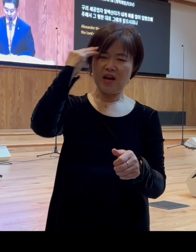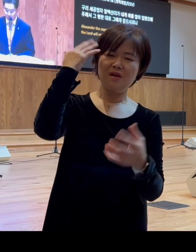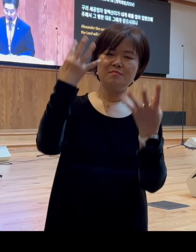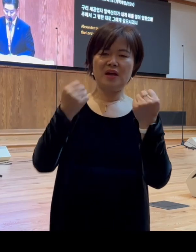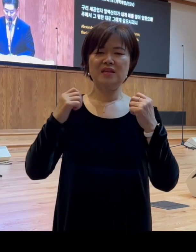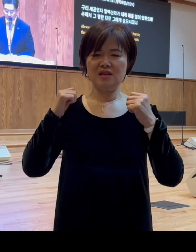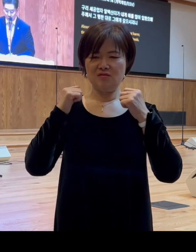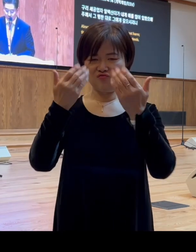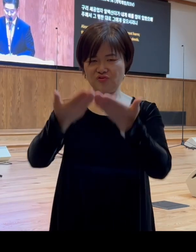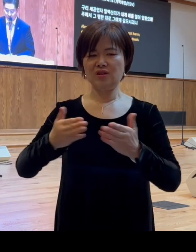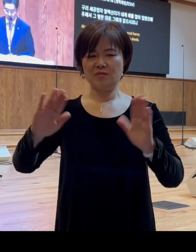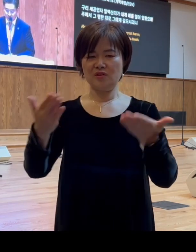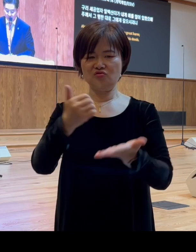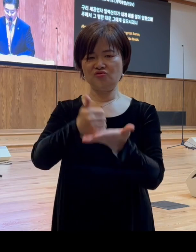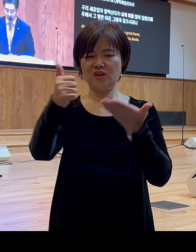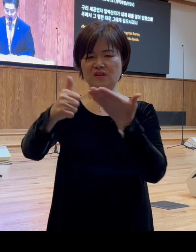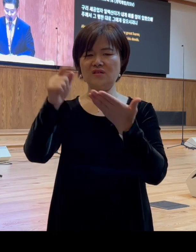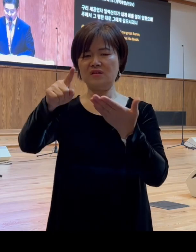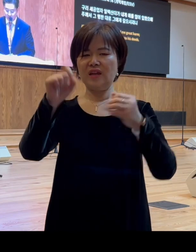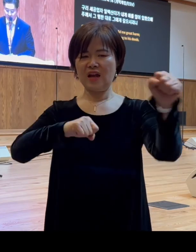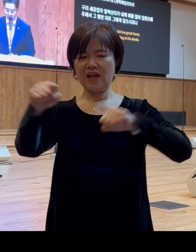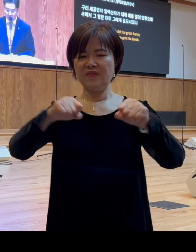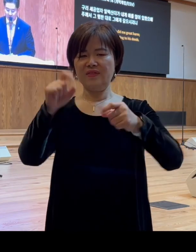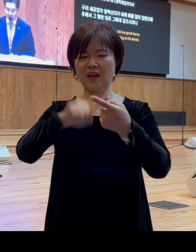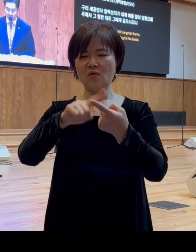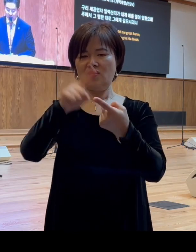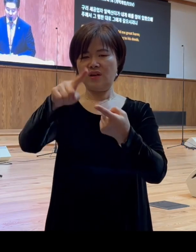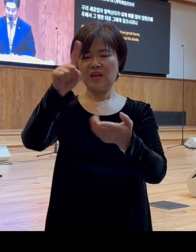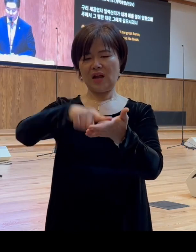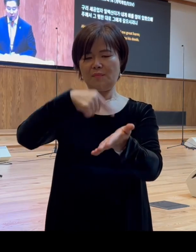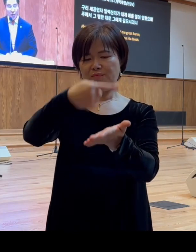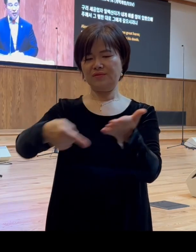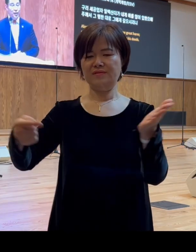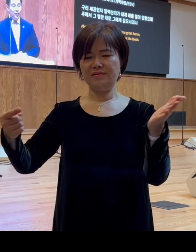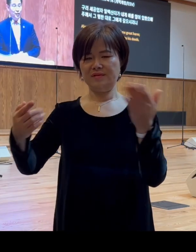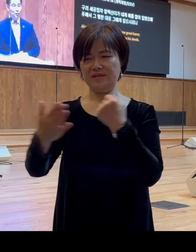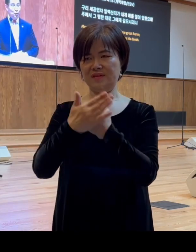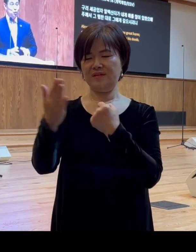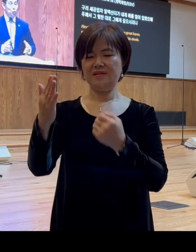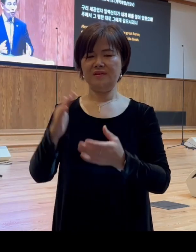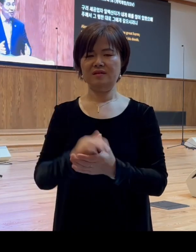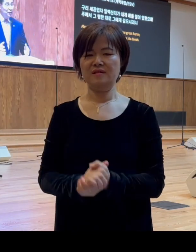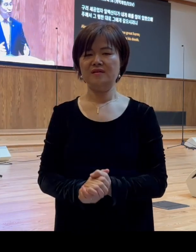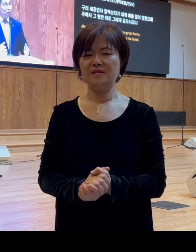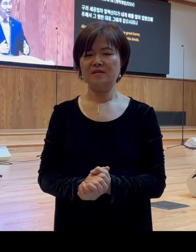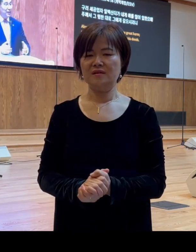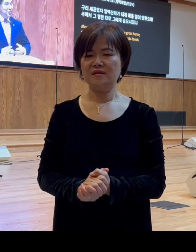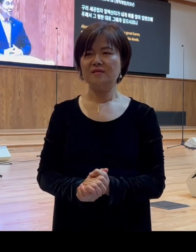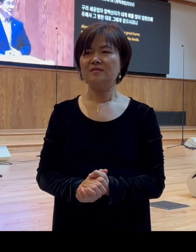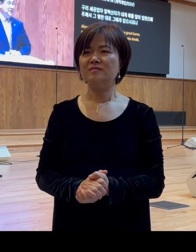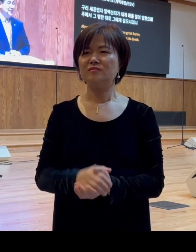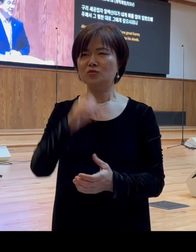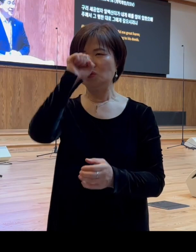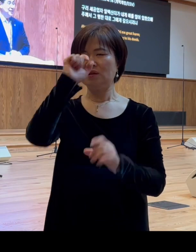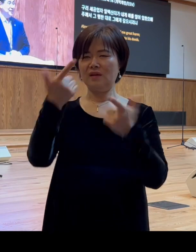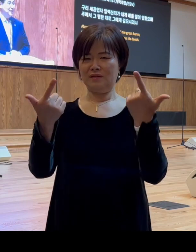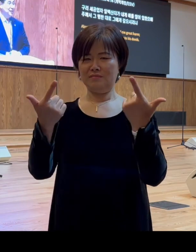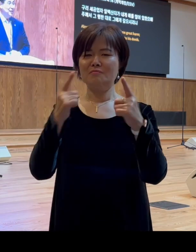주께서 그 행한 대로 그에게 갚으시리니 별로 좋은 구절이 아니죠 그럼